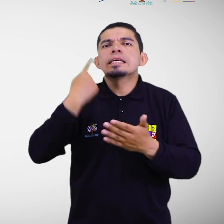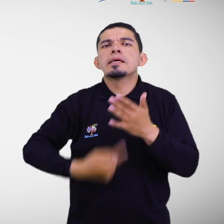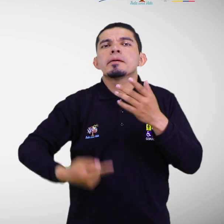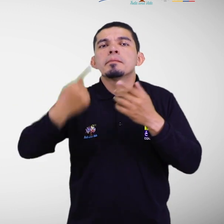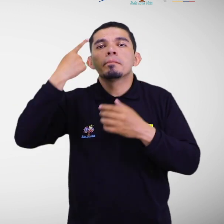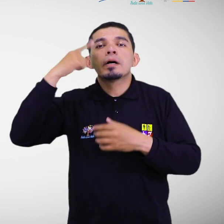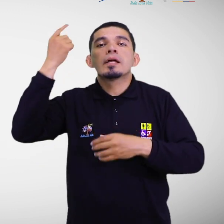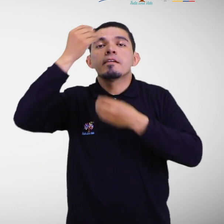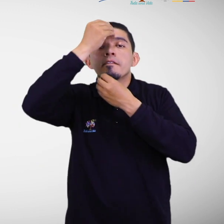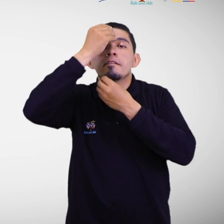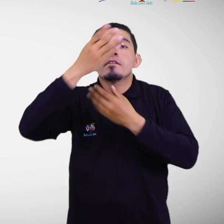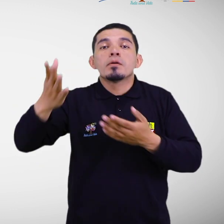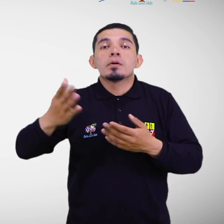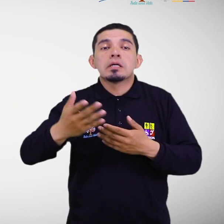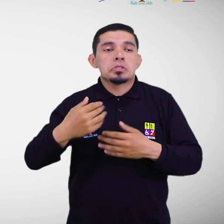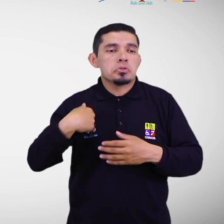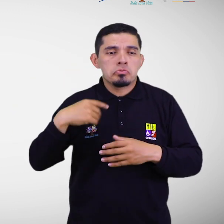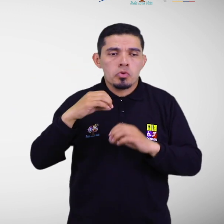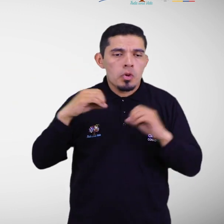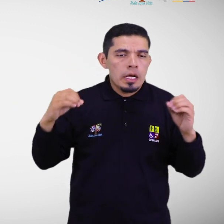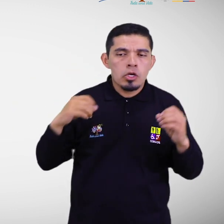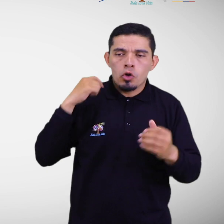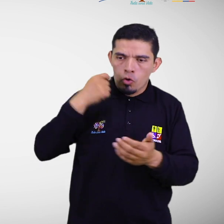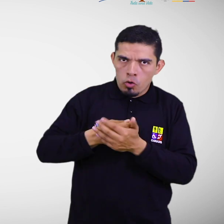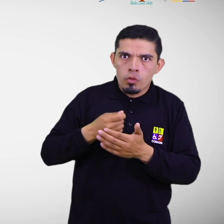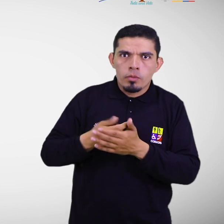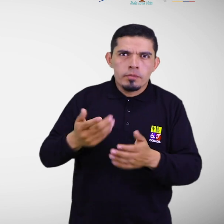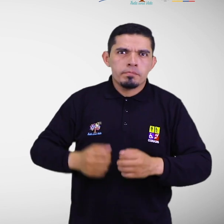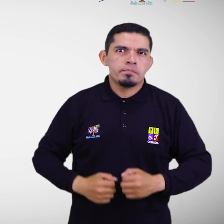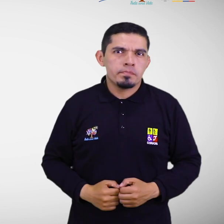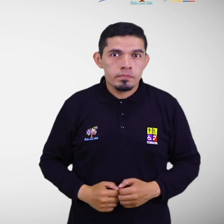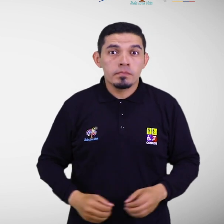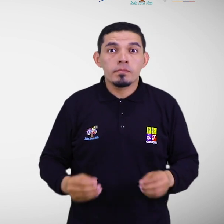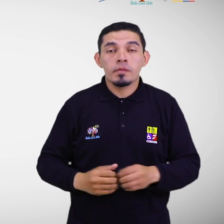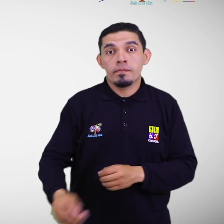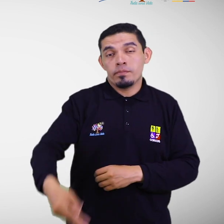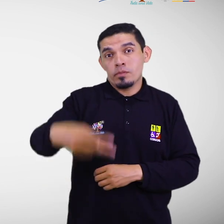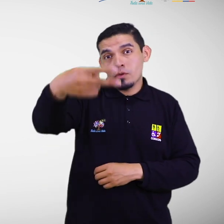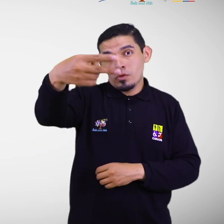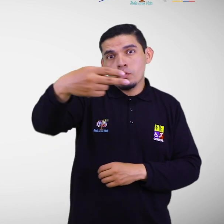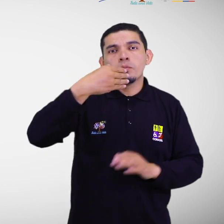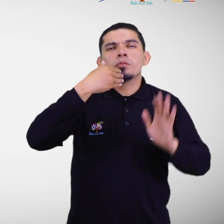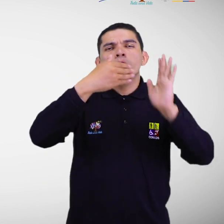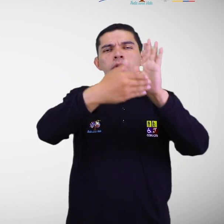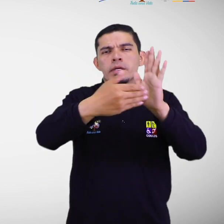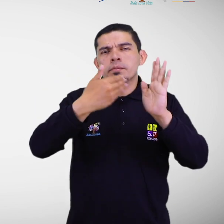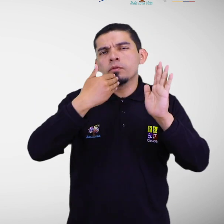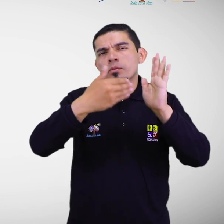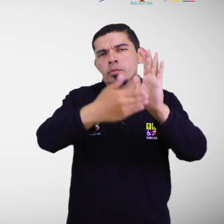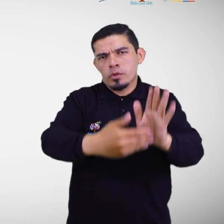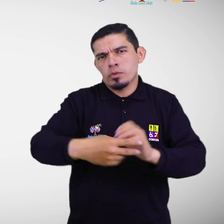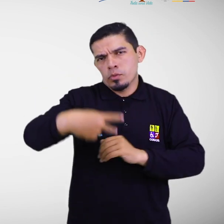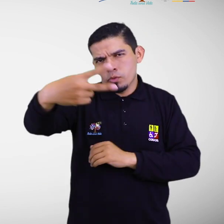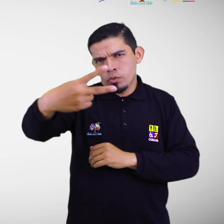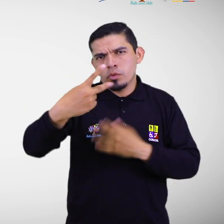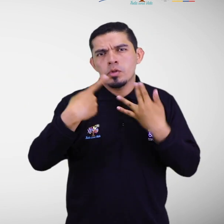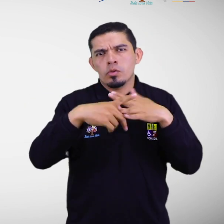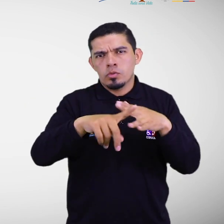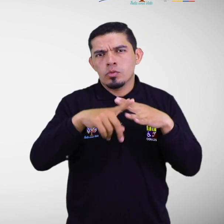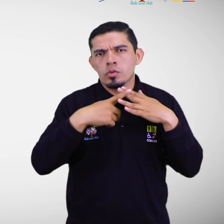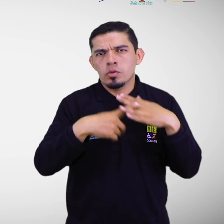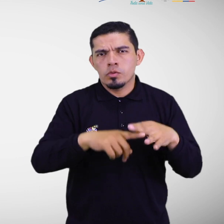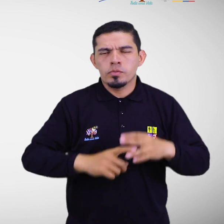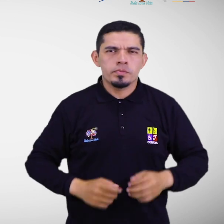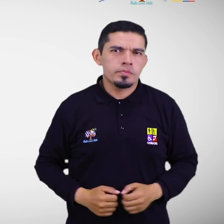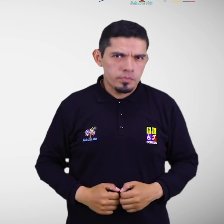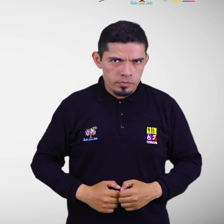necesarios y adquirir aquellos pertinentes. Algunos ejemplos de sistemas de alerta temprana inclusivos son los siguientes.